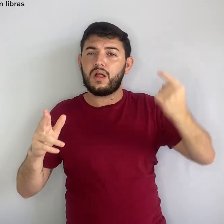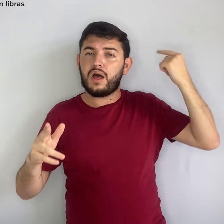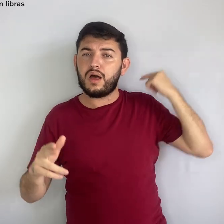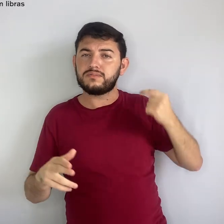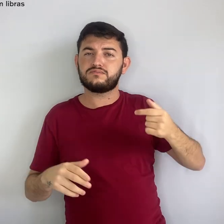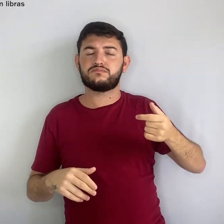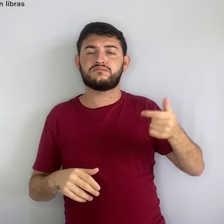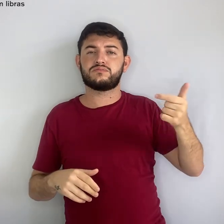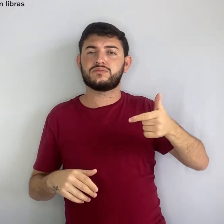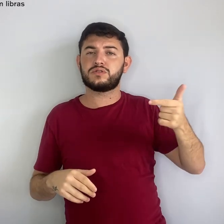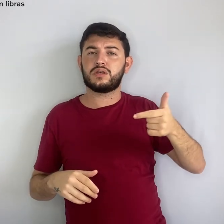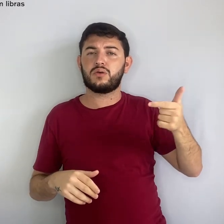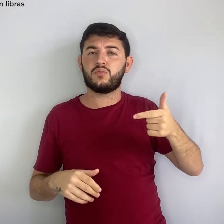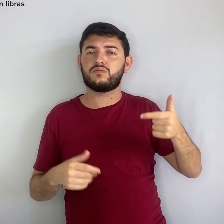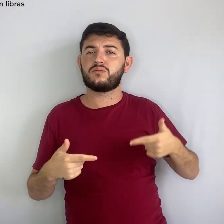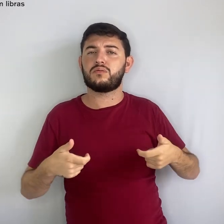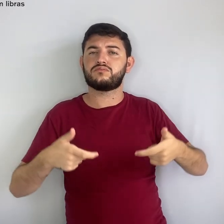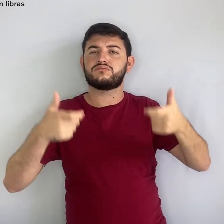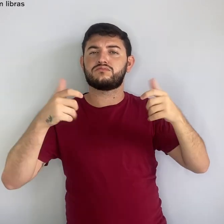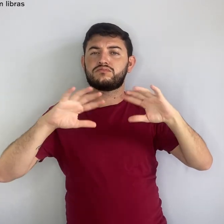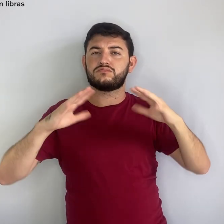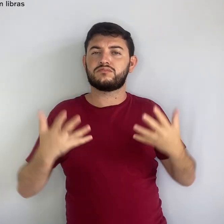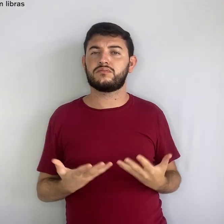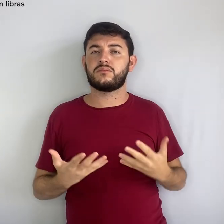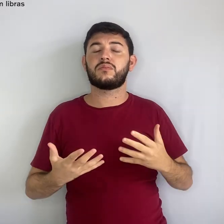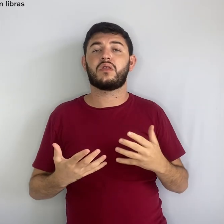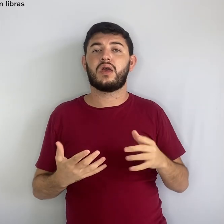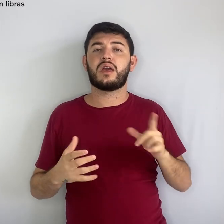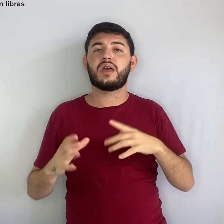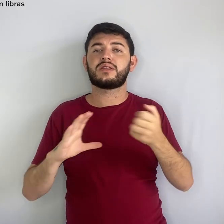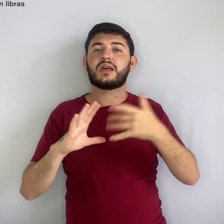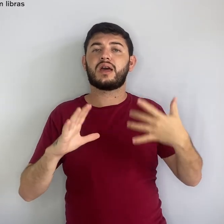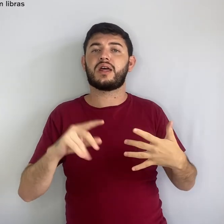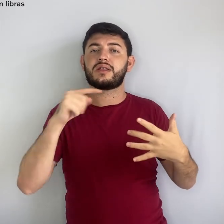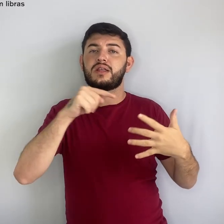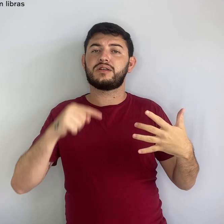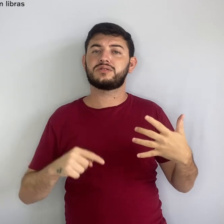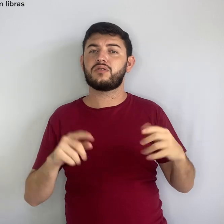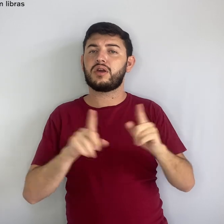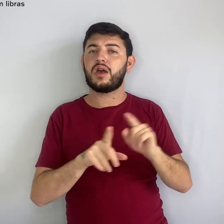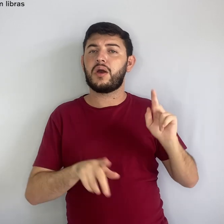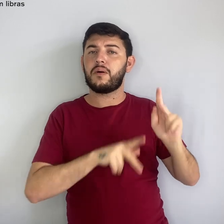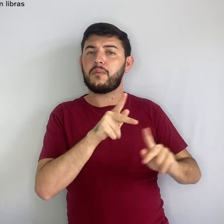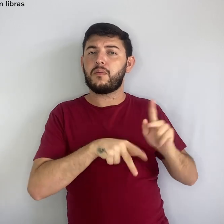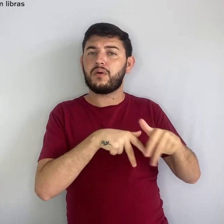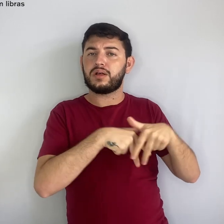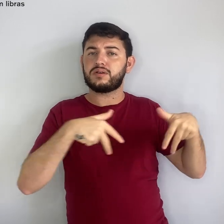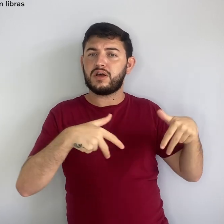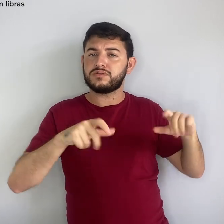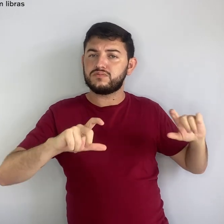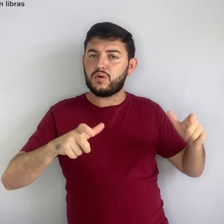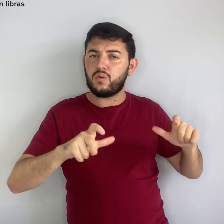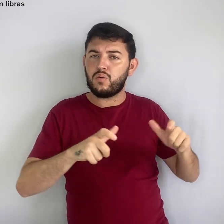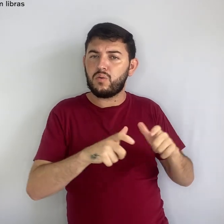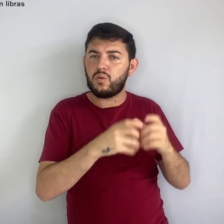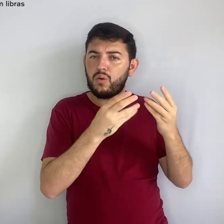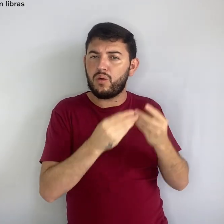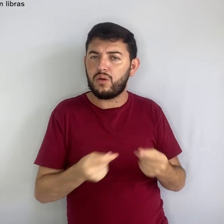apresenta características de limpeza étnica. O conflito entre Azerbaijão e